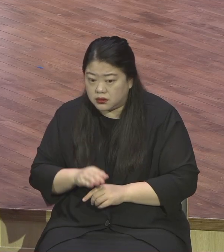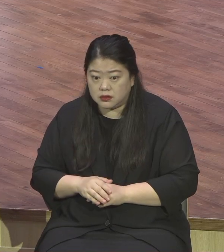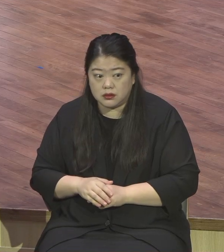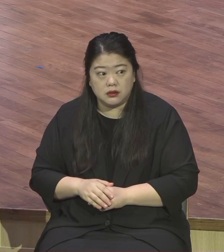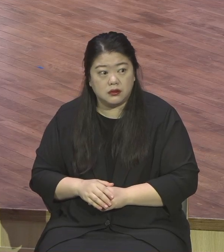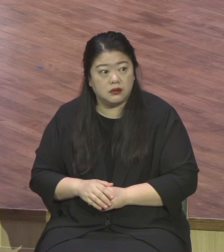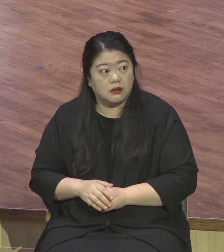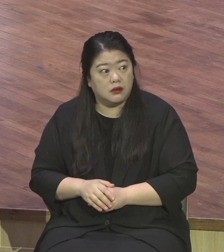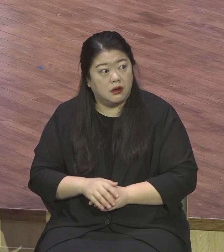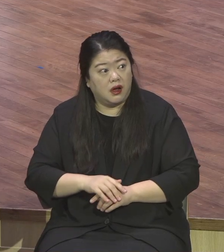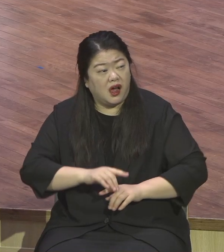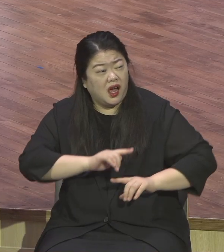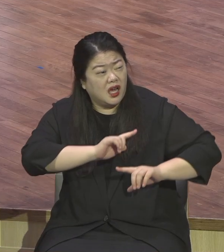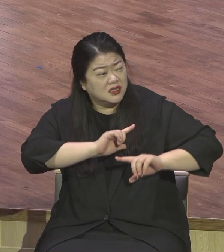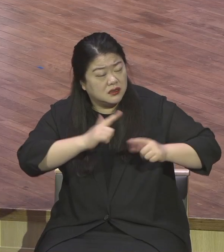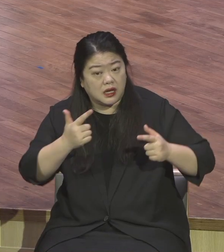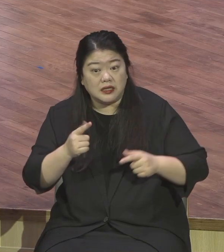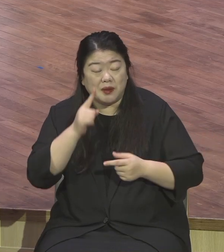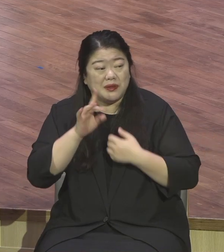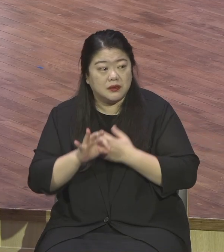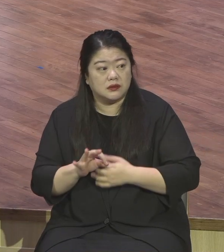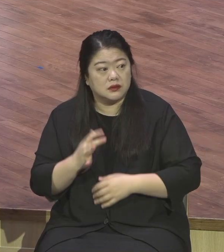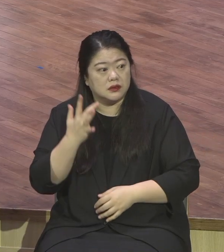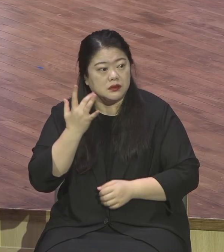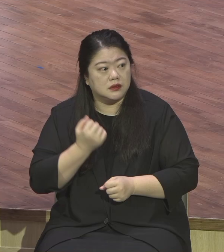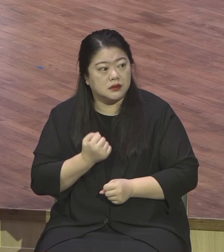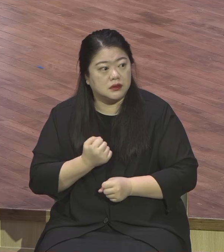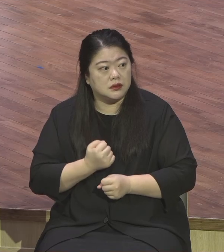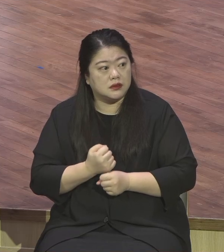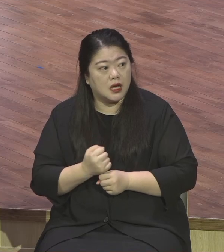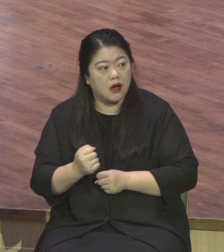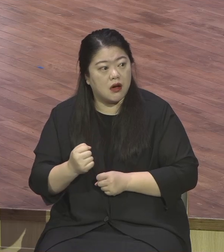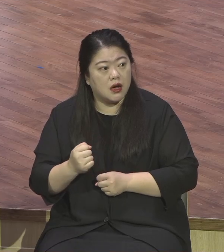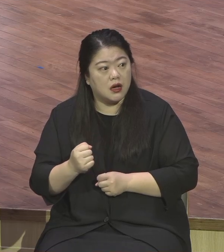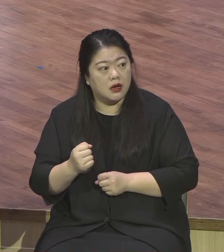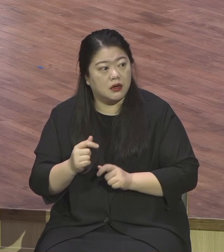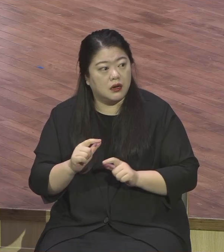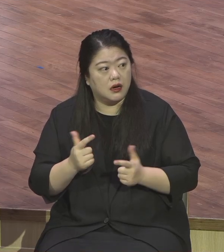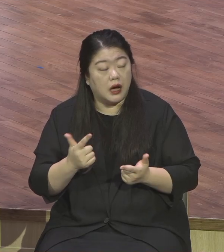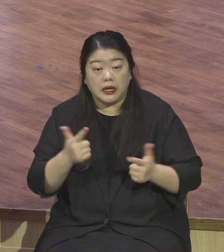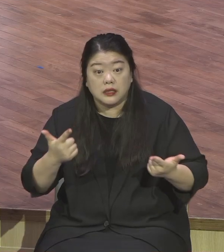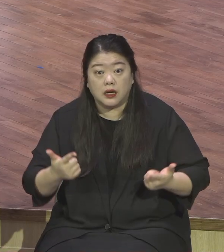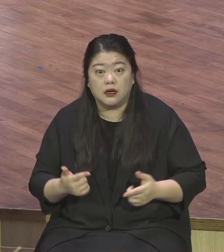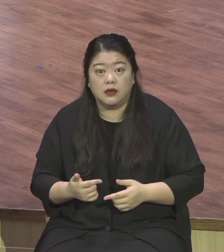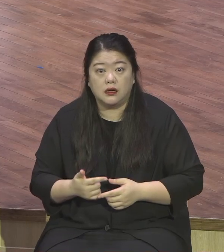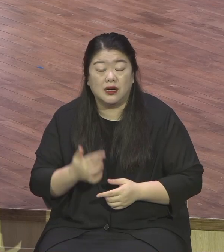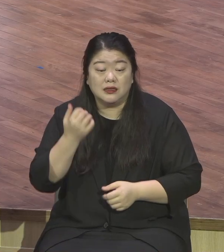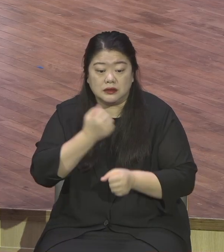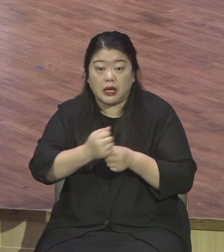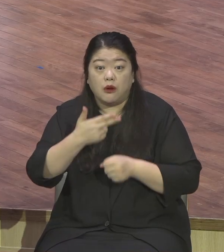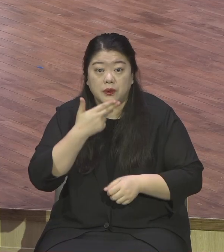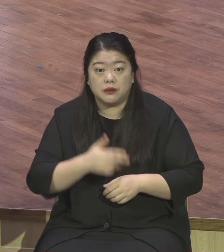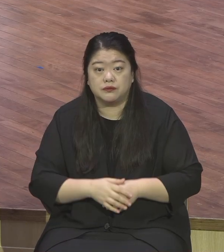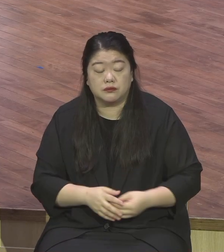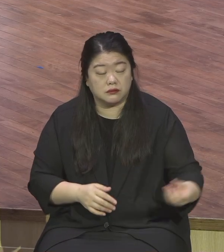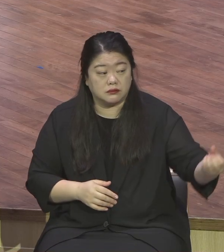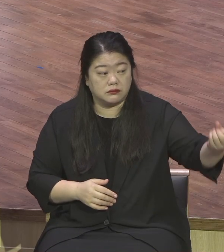신속하게 거치없이 부인합니다. 나는 너가 무슨 말 하는지 알지는 못하겠다. 즉시 그렇게.